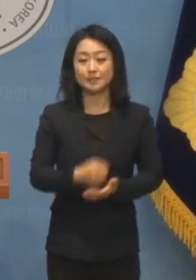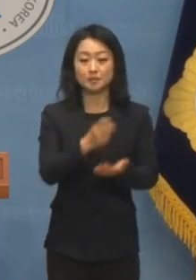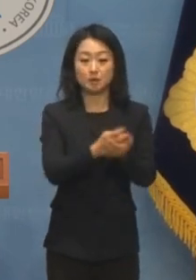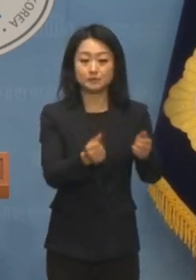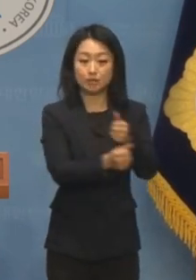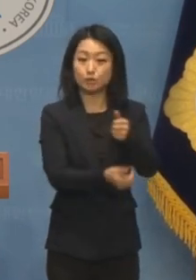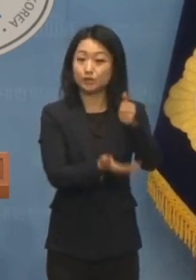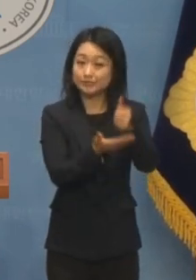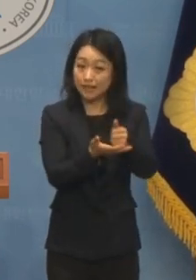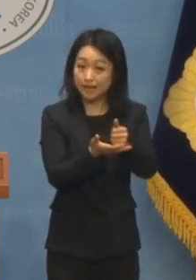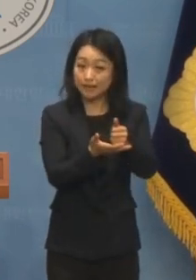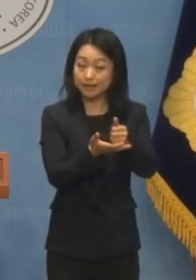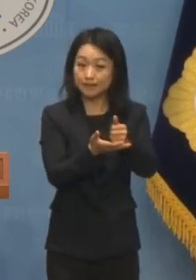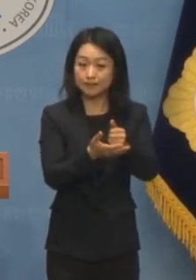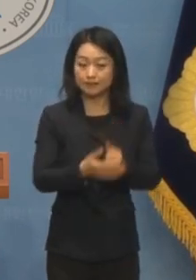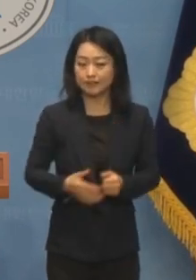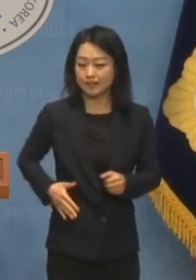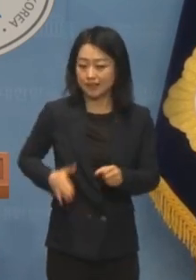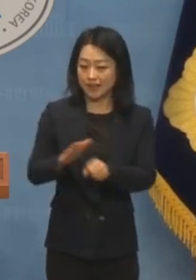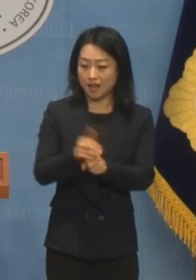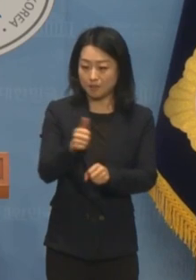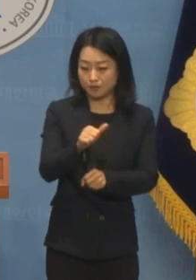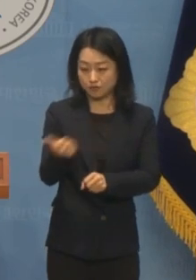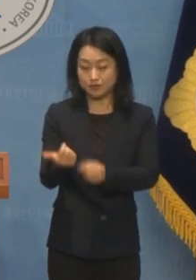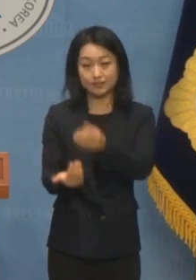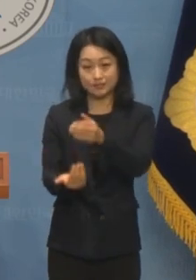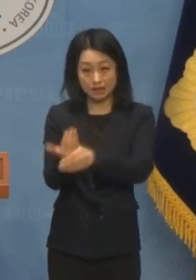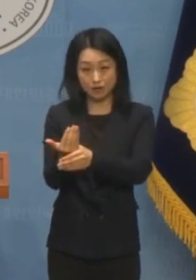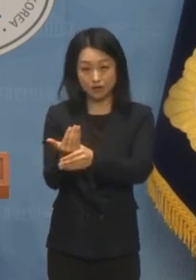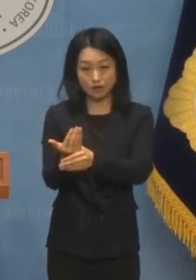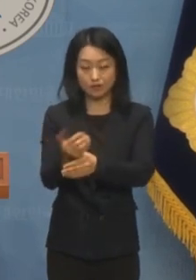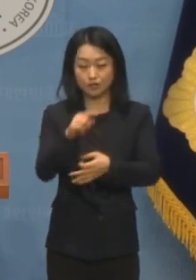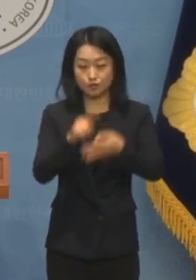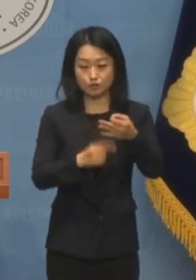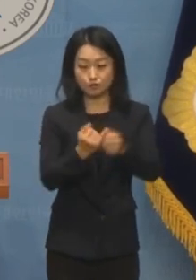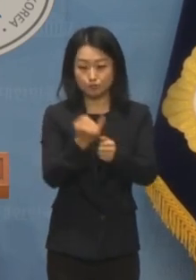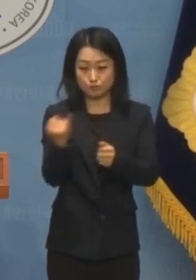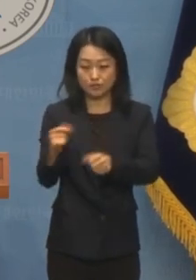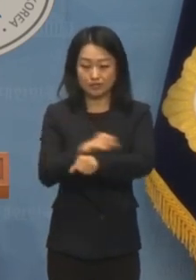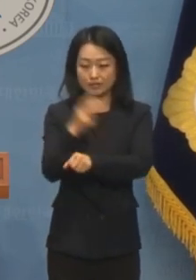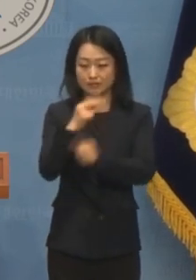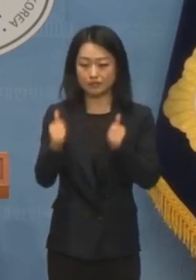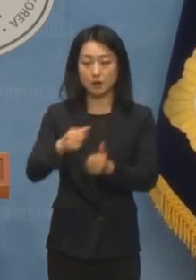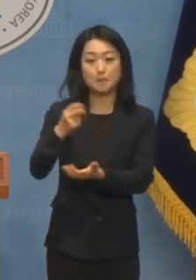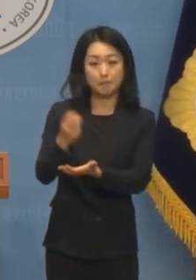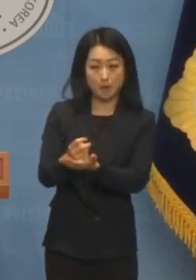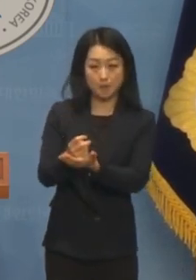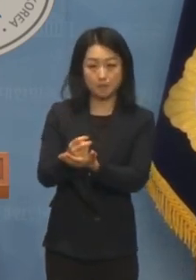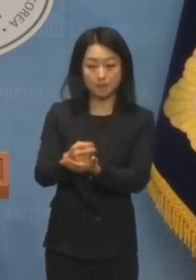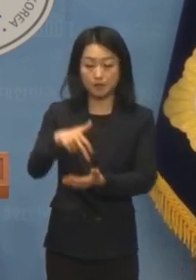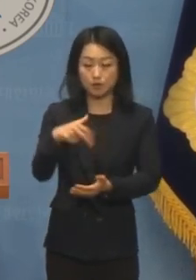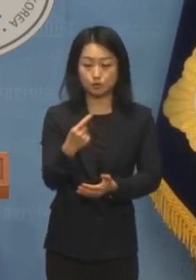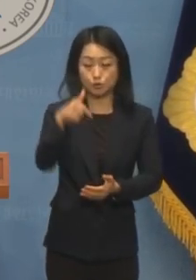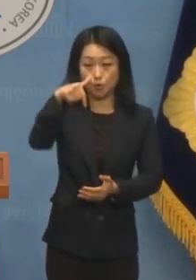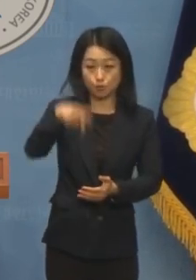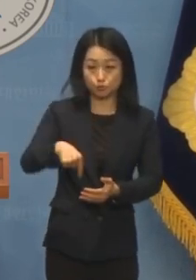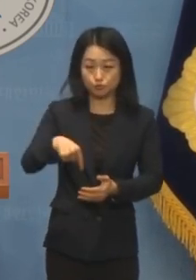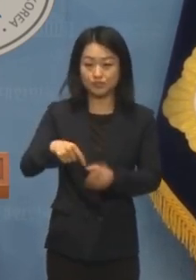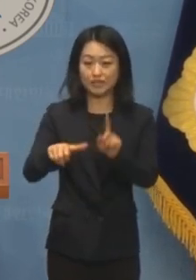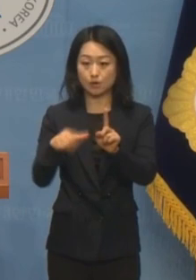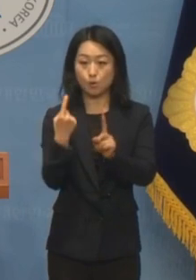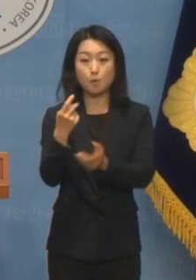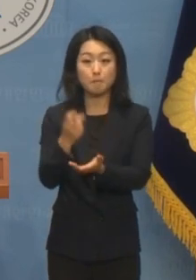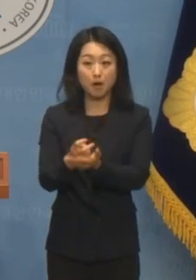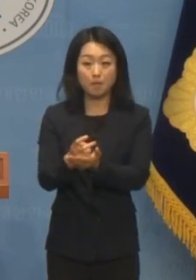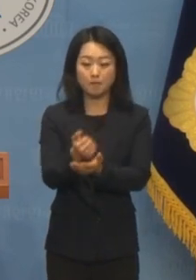법사위원장은 순직해병특검법, 김건희 종합특검법과 조국혁신당 1호법안인 한동훈 특검법을